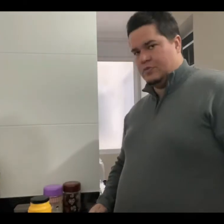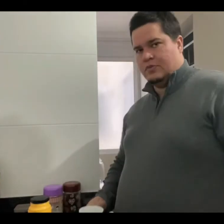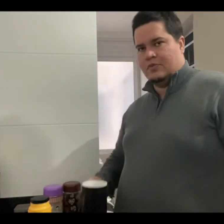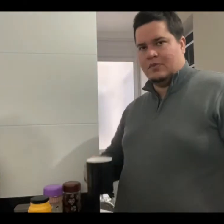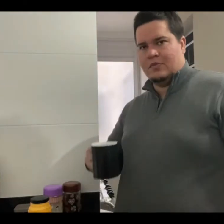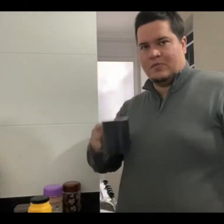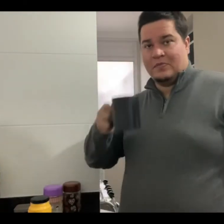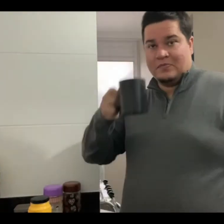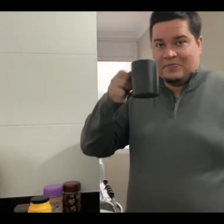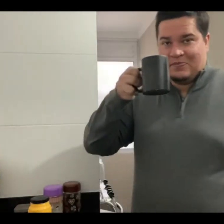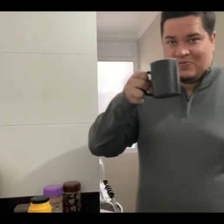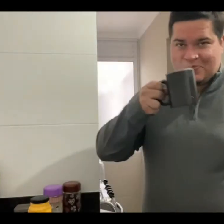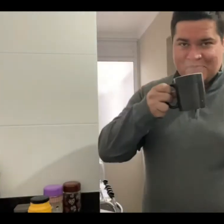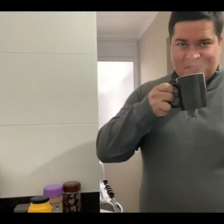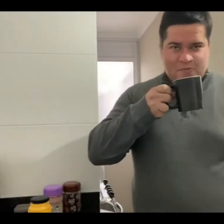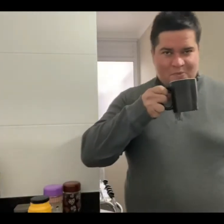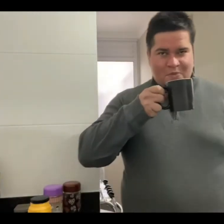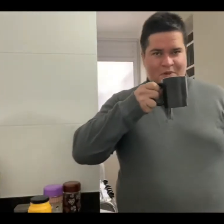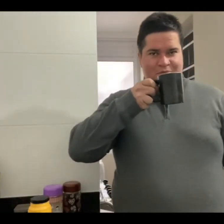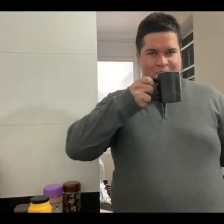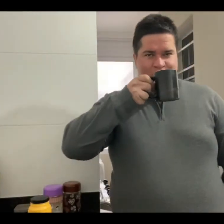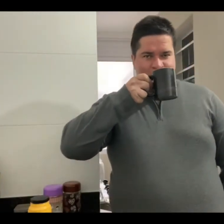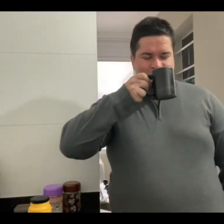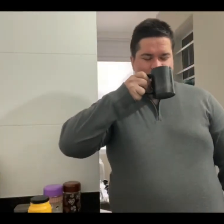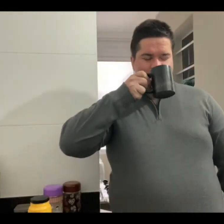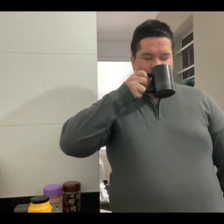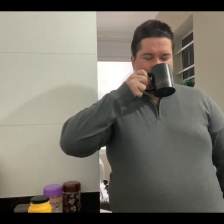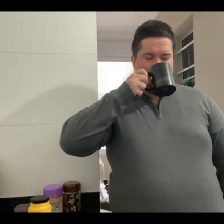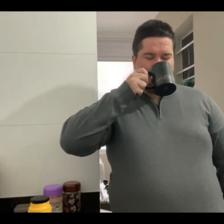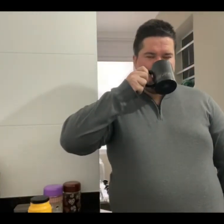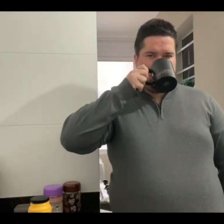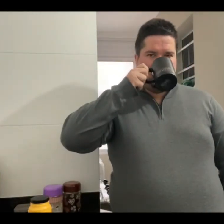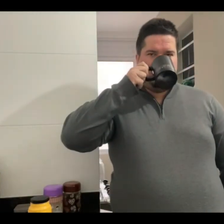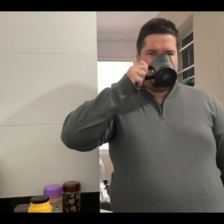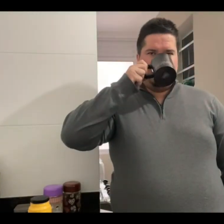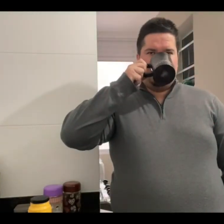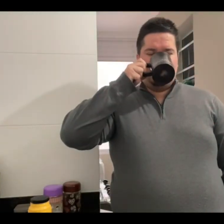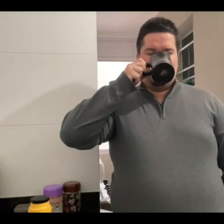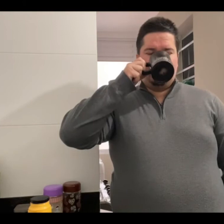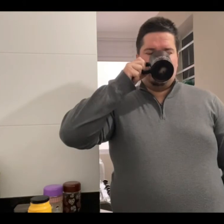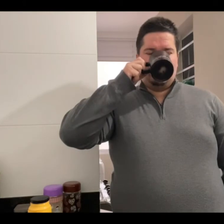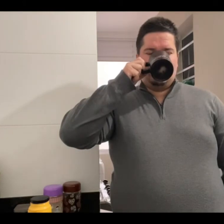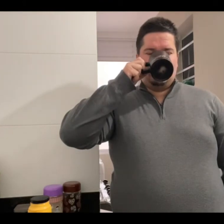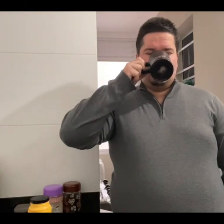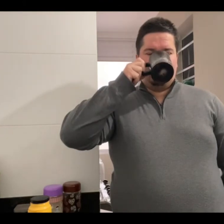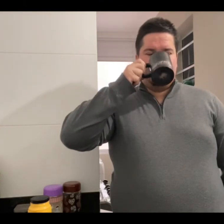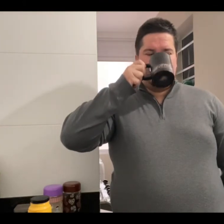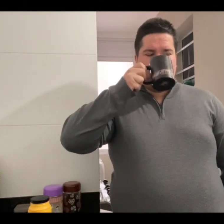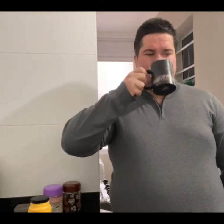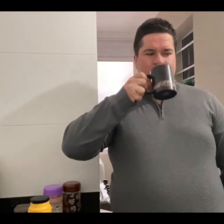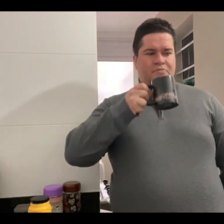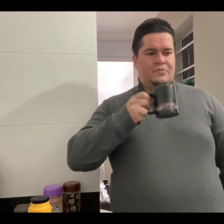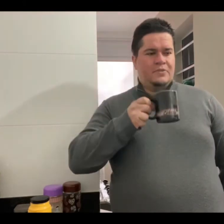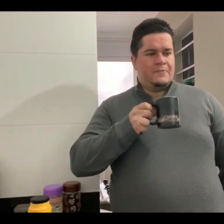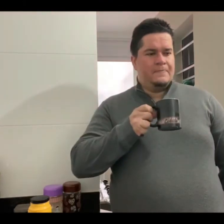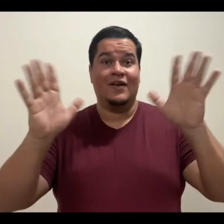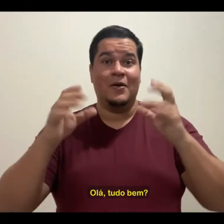já está com uma xícara preta em mãos e dá o primeiro gole. Hum, parece bom! Olá,